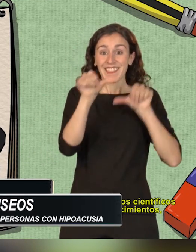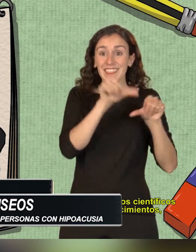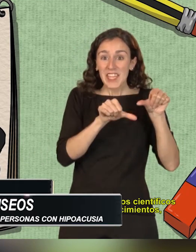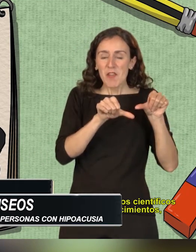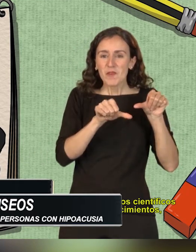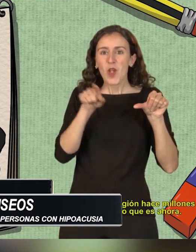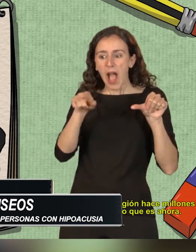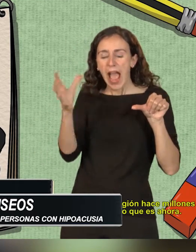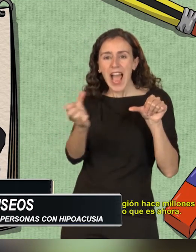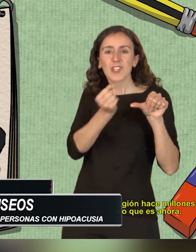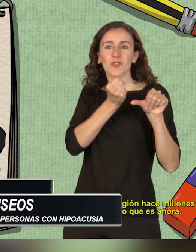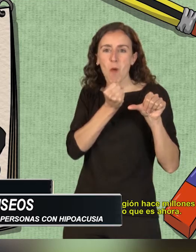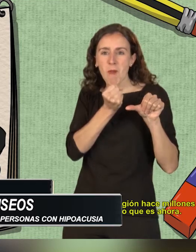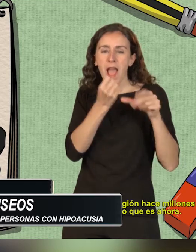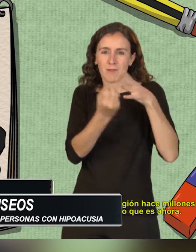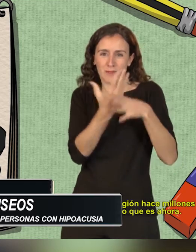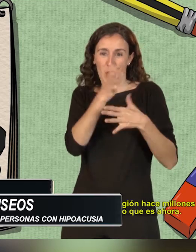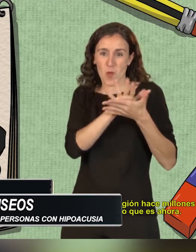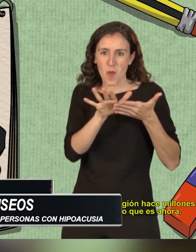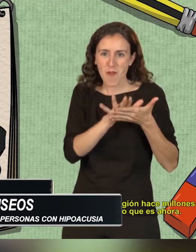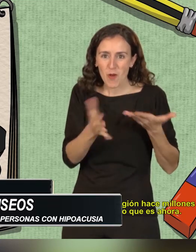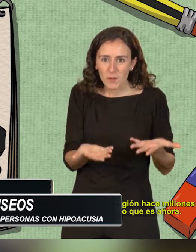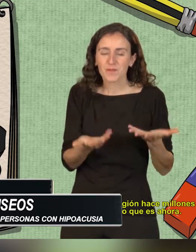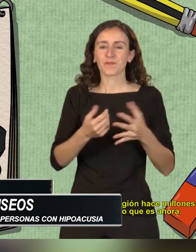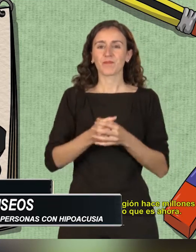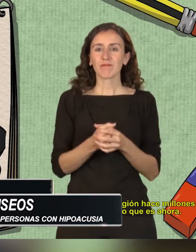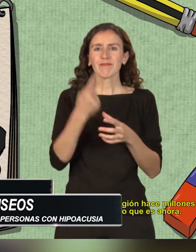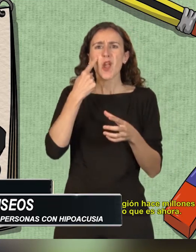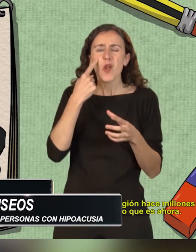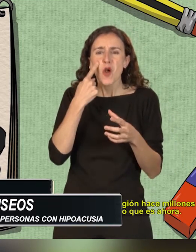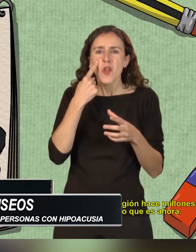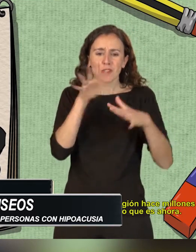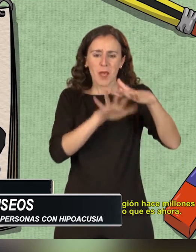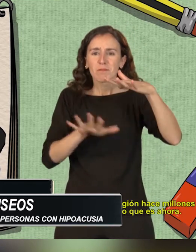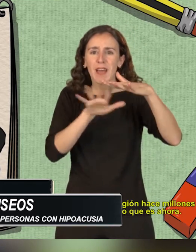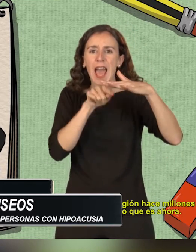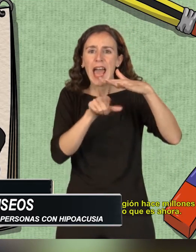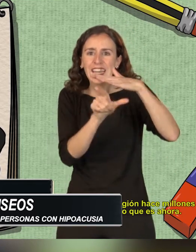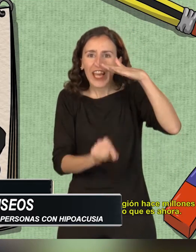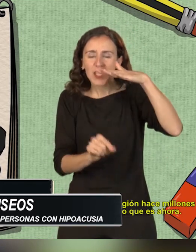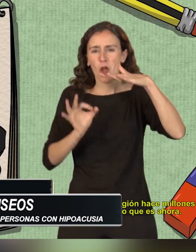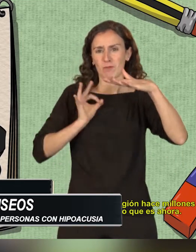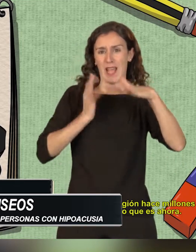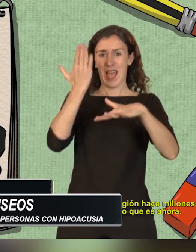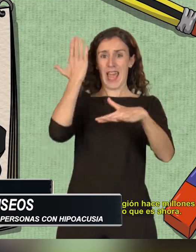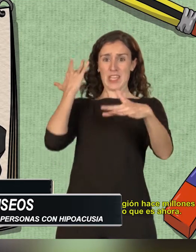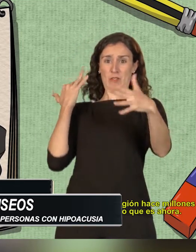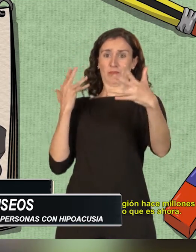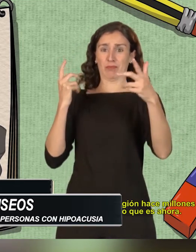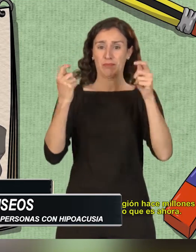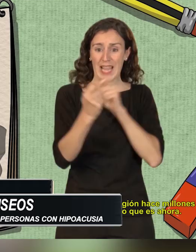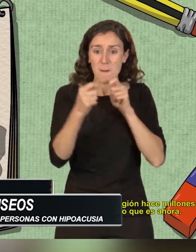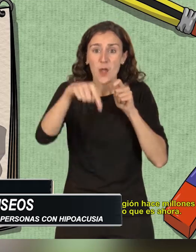conocimientos, para conocer cómo fue la región hace millones de años y cómo llegó a ser lo que es ahora.